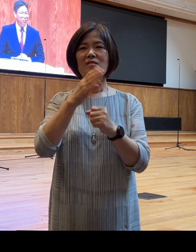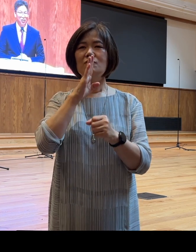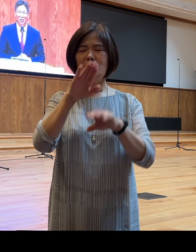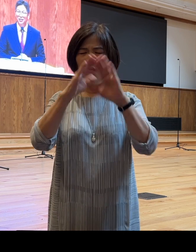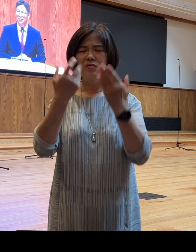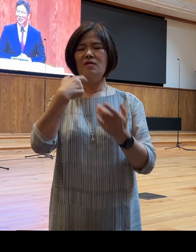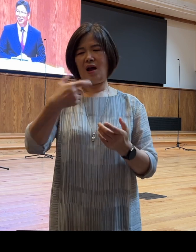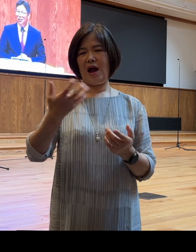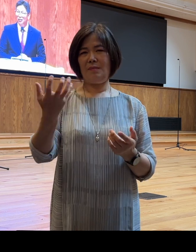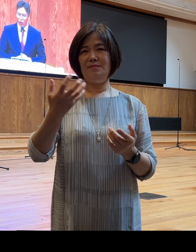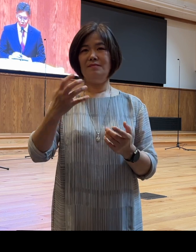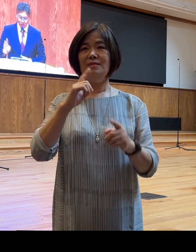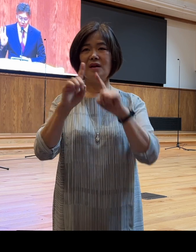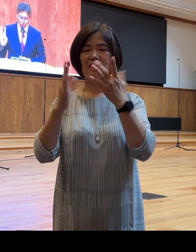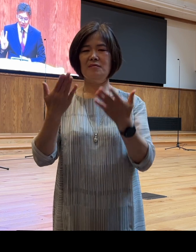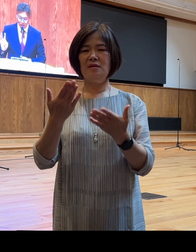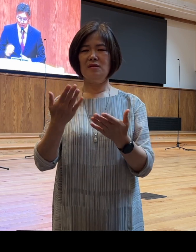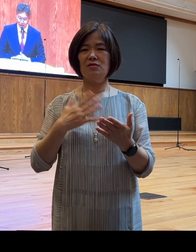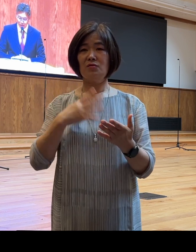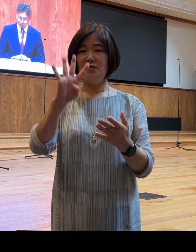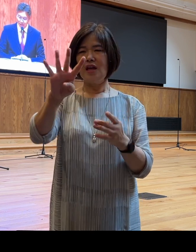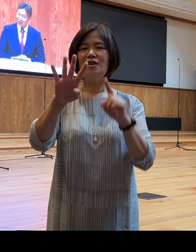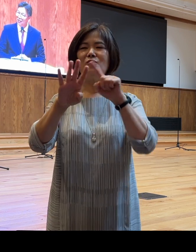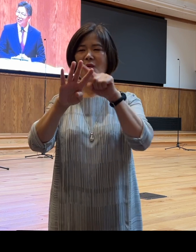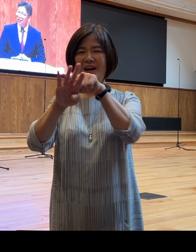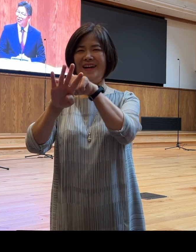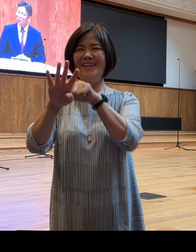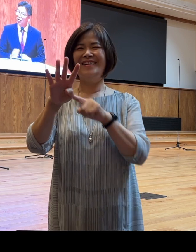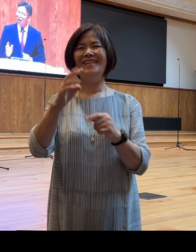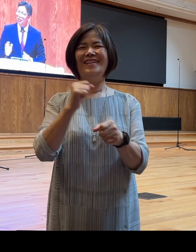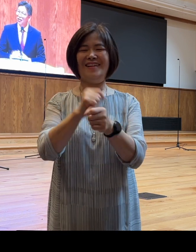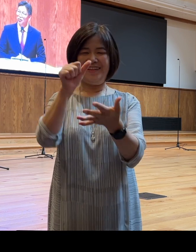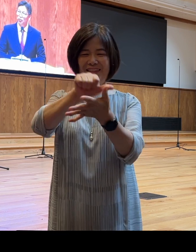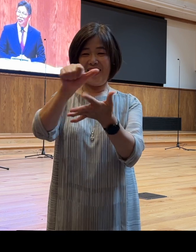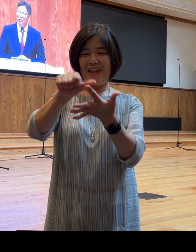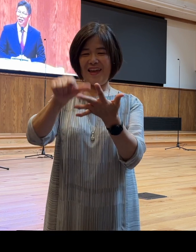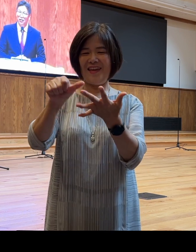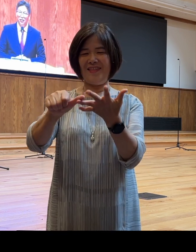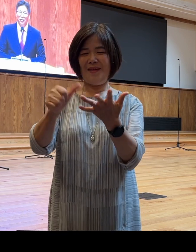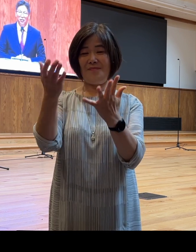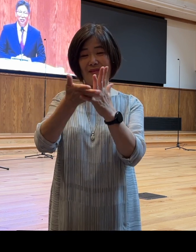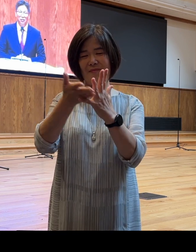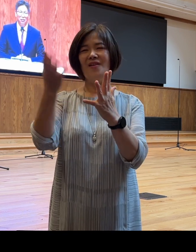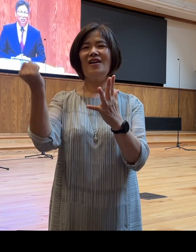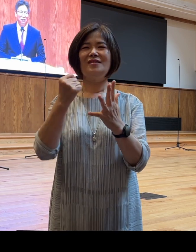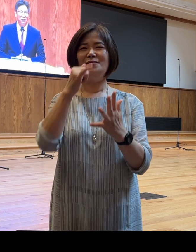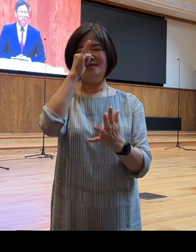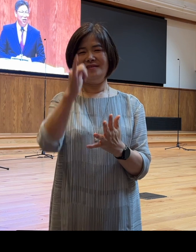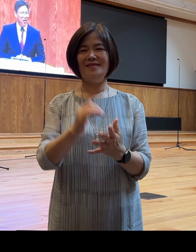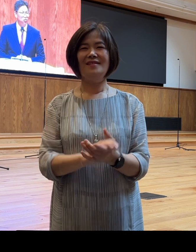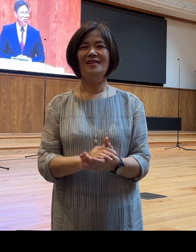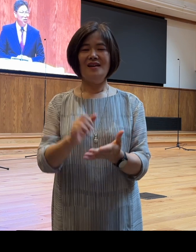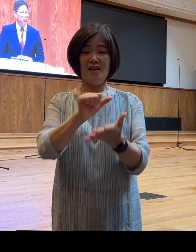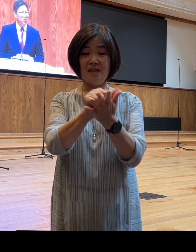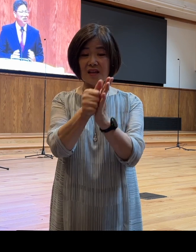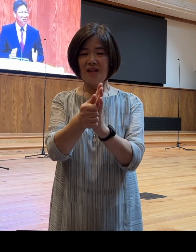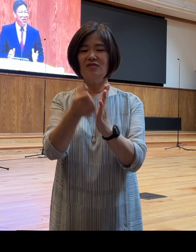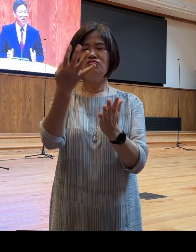저도 네 손가락이 있는데요 네 명의 아이를 가지고 있는데 그 아이 중에 귀하지 않은 아이가 하나도